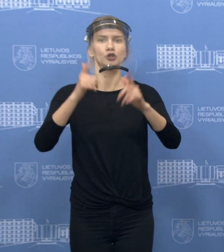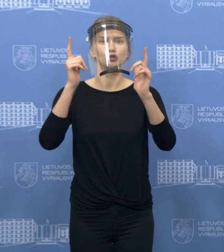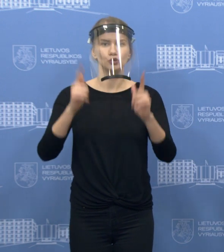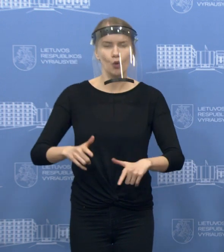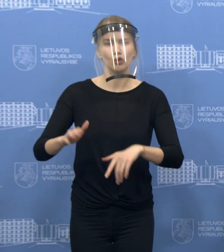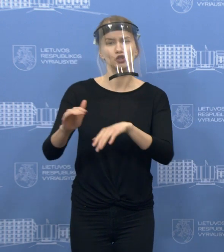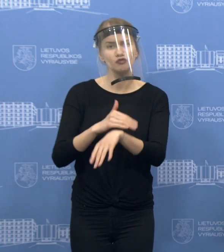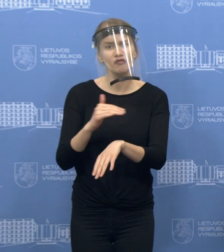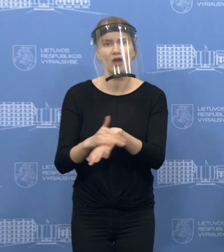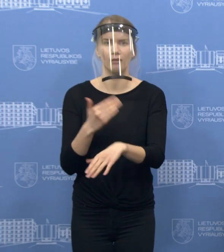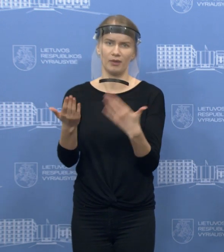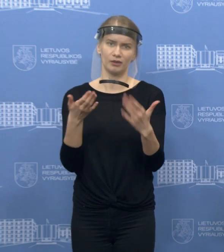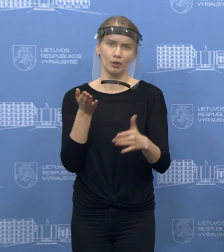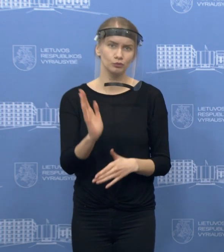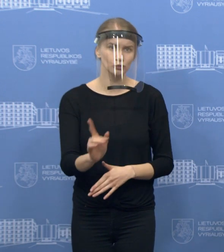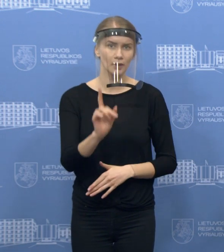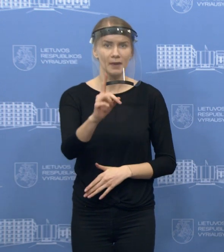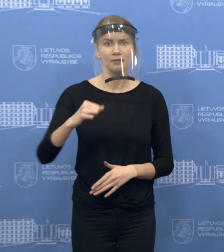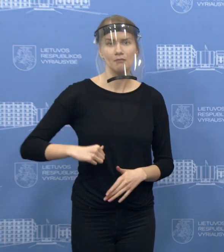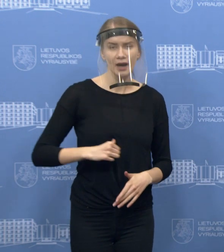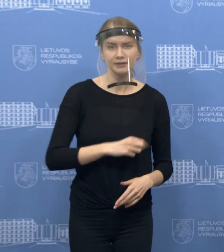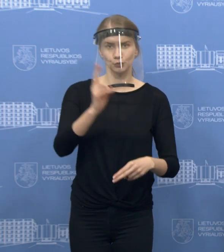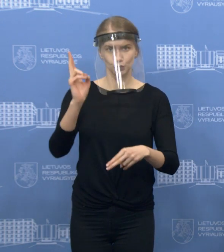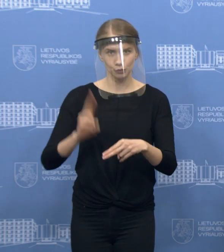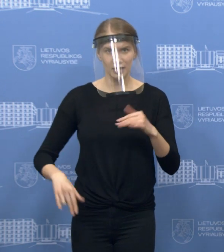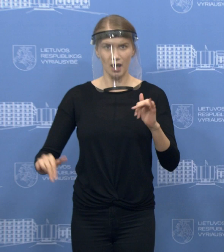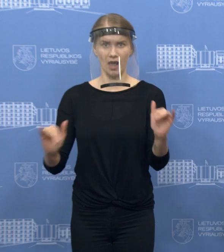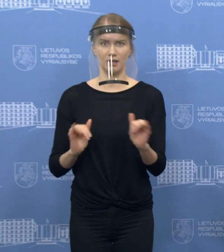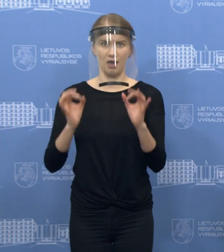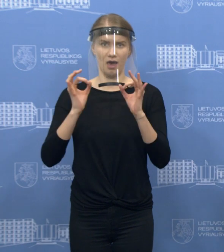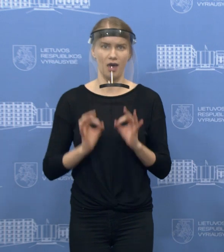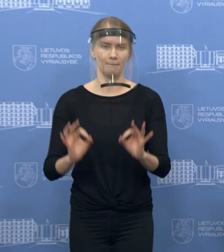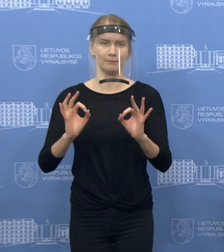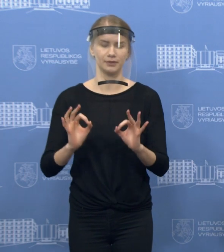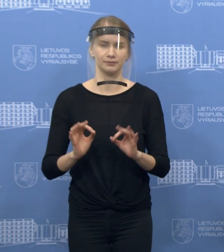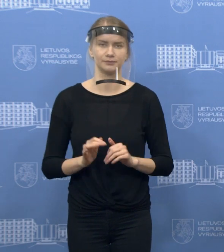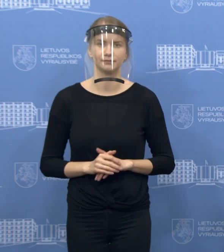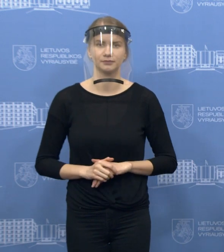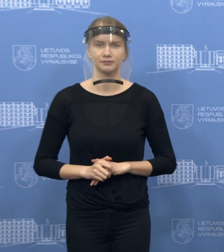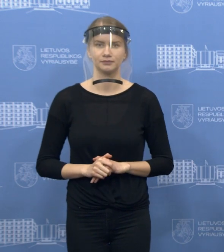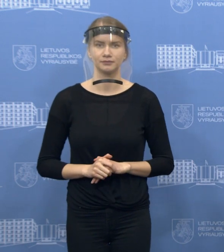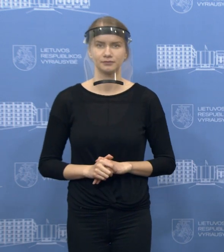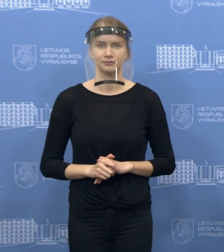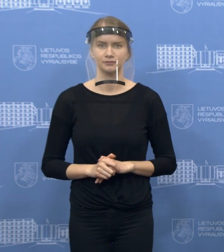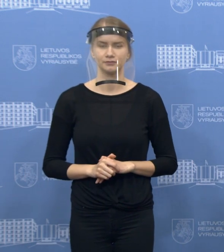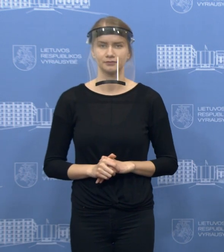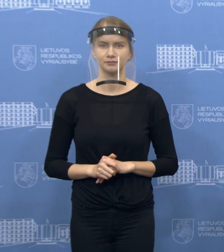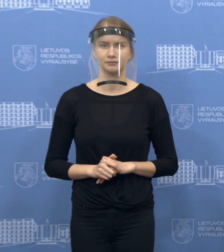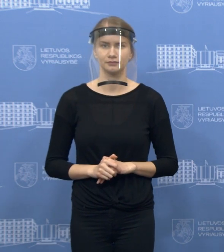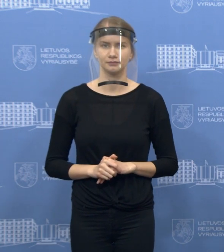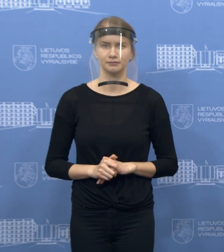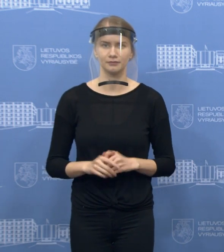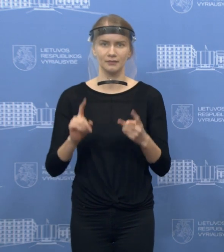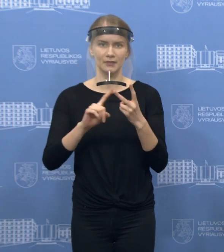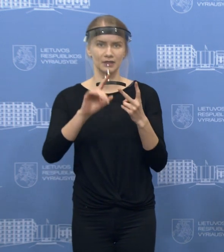mandagūs, gerą noriški ir yra sprendimus kiekvieno individualiu atveju, jeigu tokie sprendimai bus reikalingi. Taip,